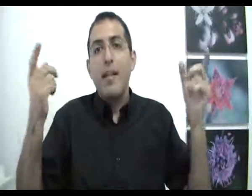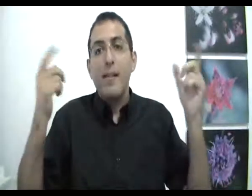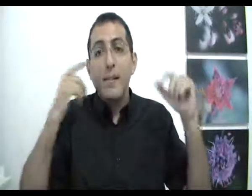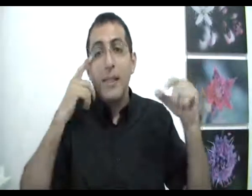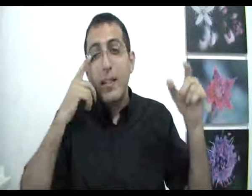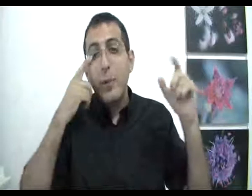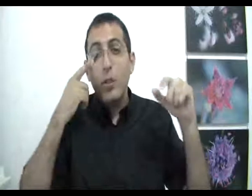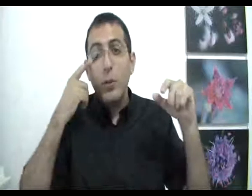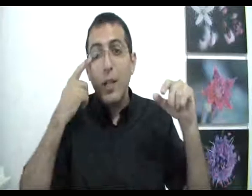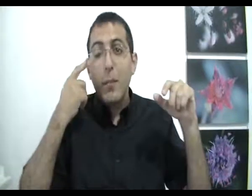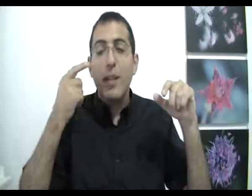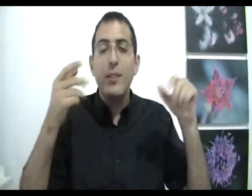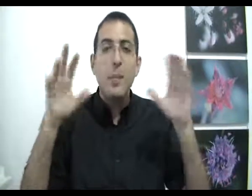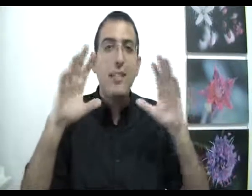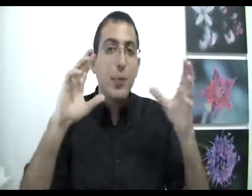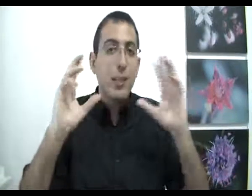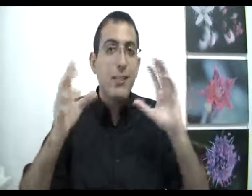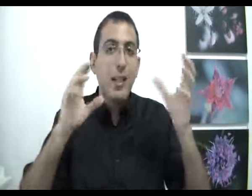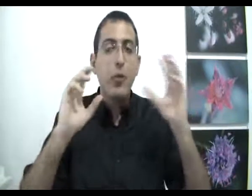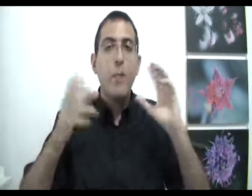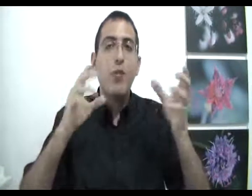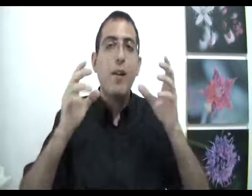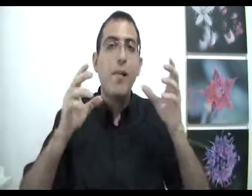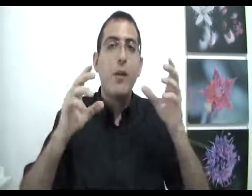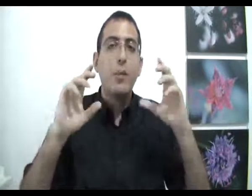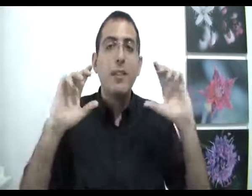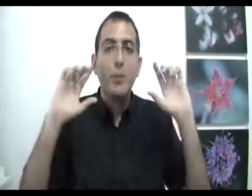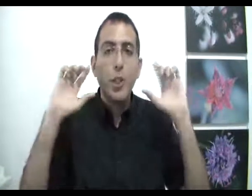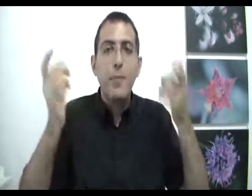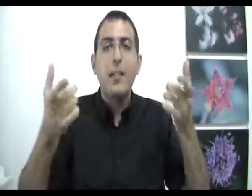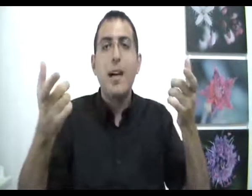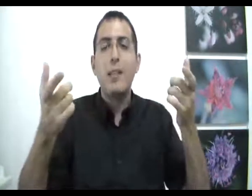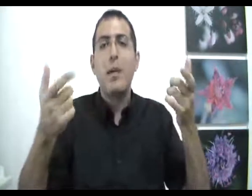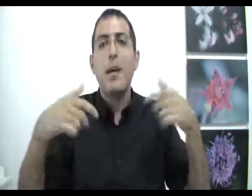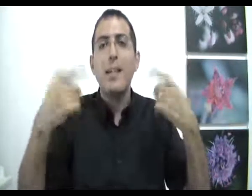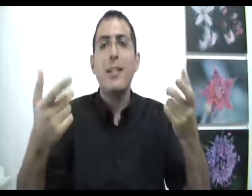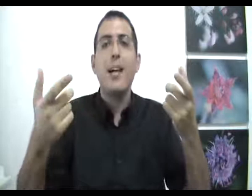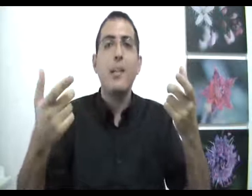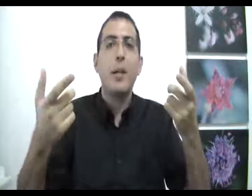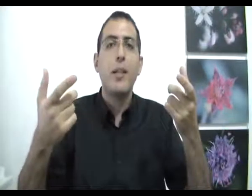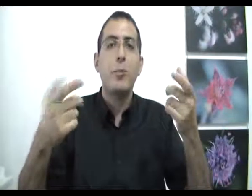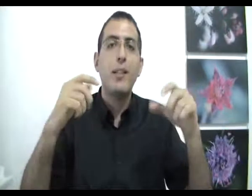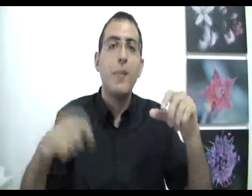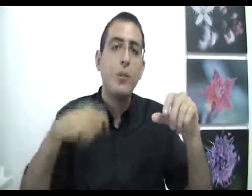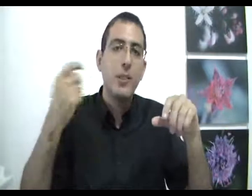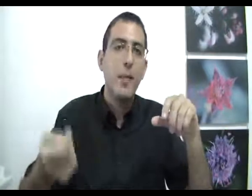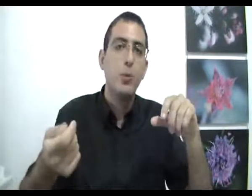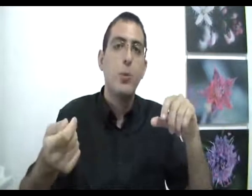ואני אתן פה עוד נקודת מבט וזה בעצם נותן איזה כיווני מחשבה שבעצם משנים את הגדרת הבחירה מה זה הגדרת הבחירה? זאת אומרת, אם אתה עושה משהו